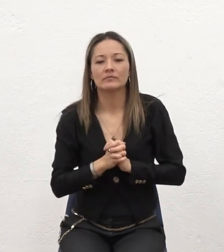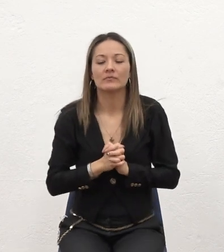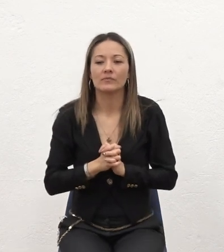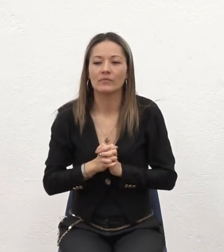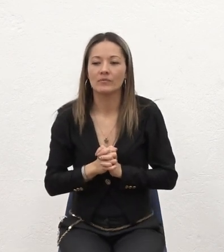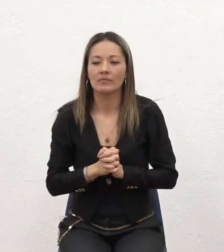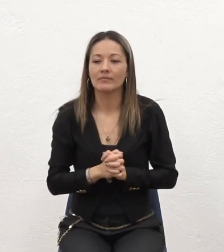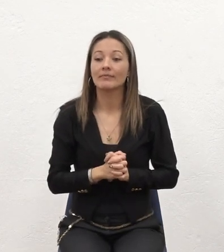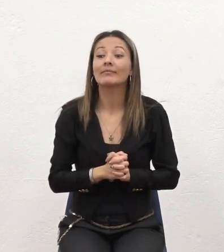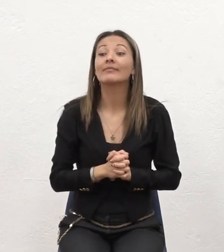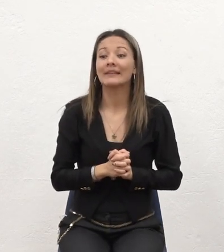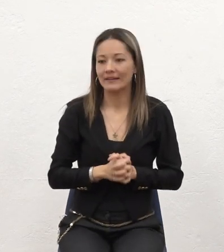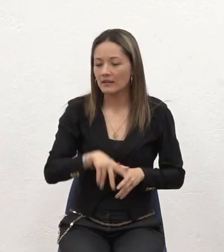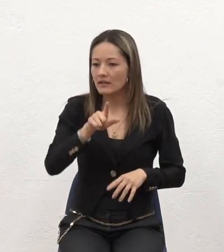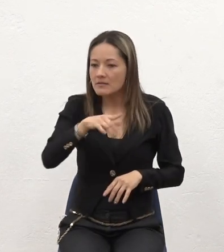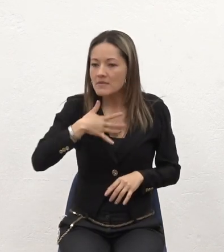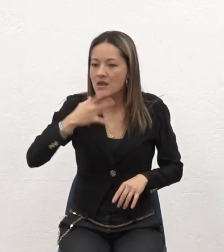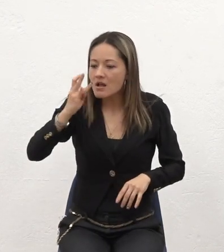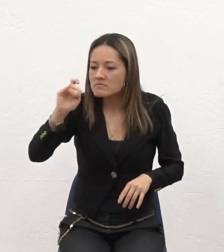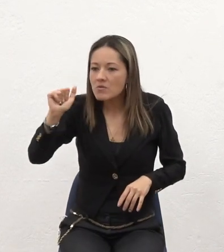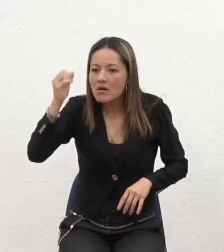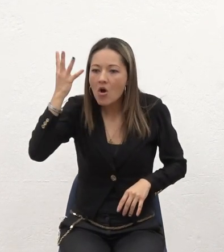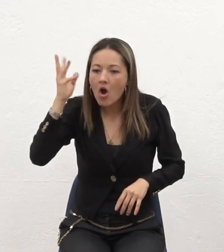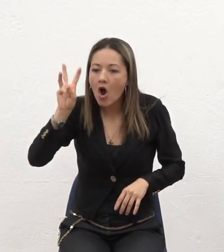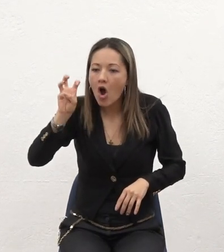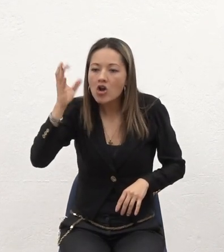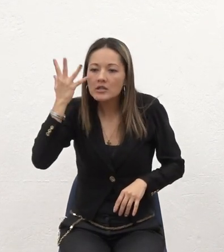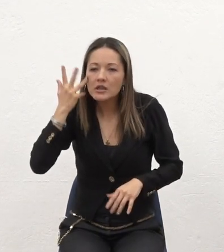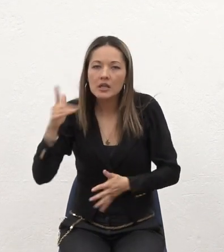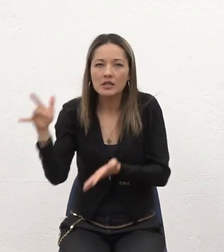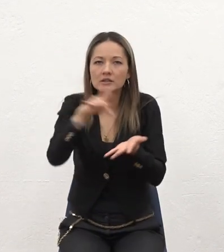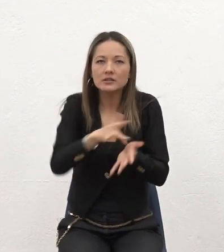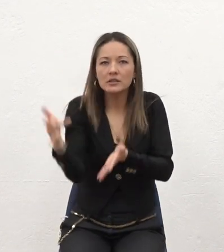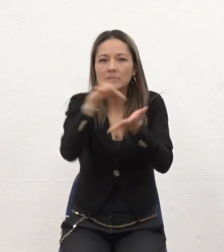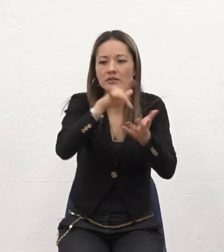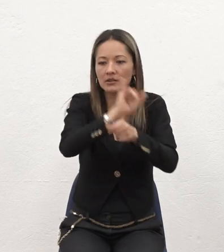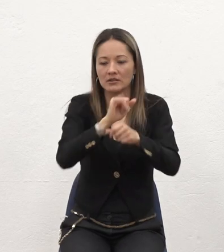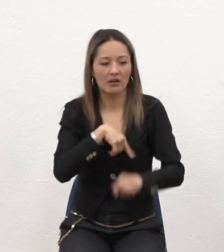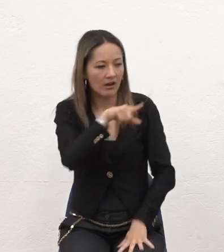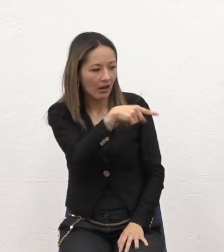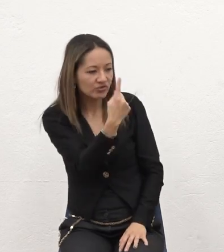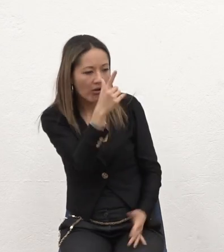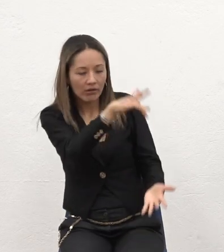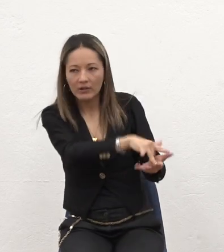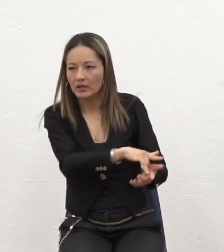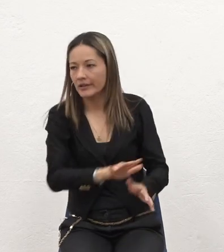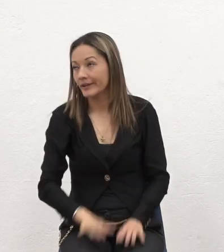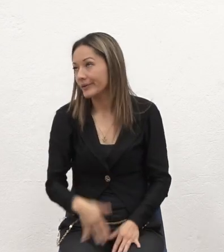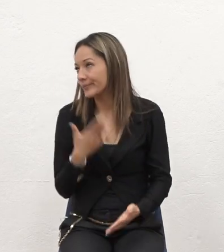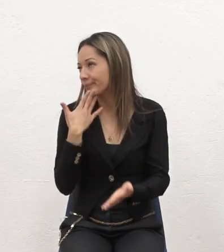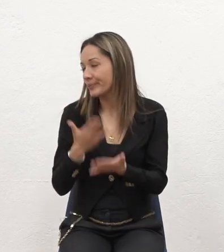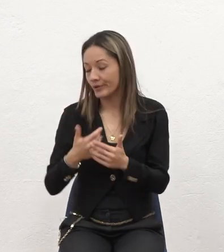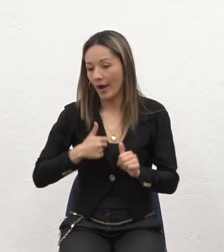Empezó a hacer casi Cada ocho días Y pues Ya como yo dije Bueno esta vieja Se viene sola Pues traigámosla Porque que más Podemos hacer